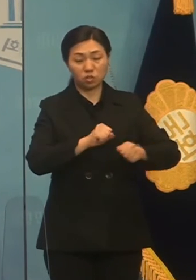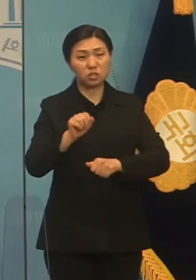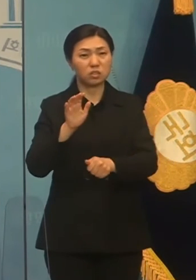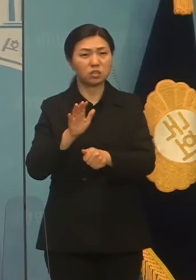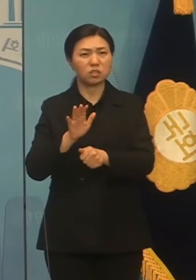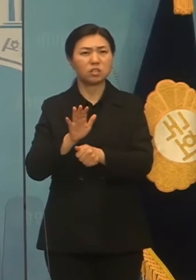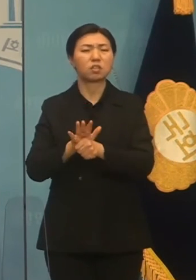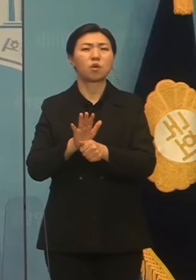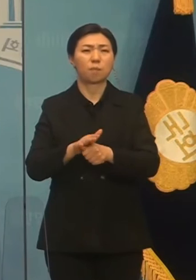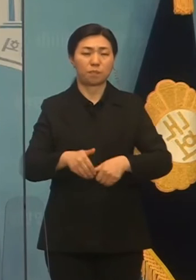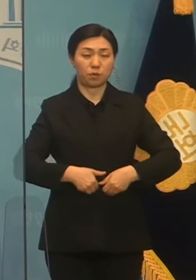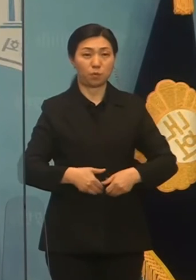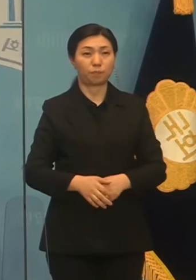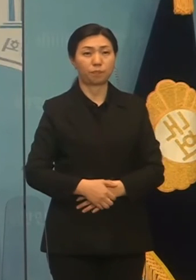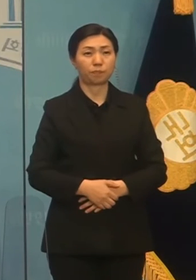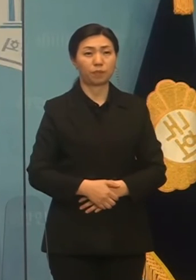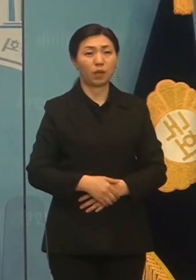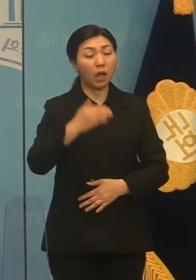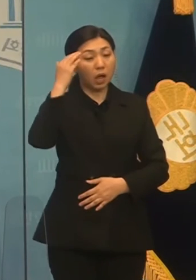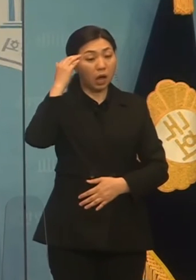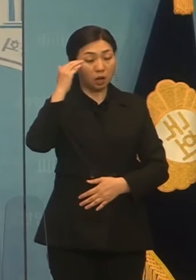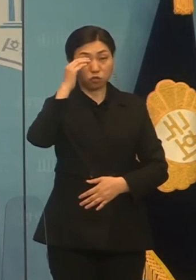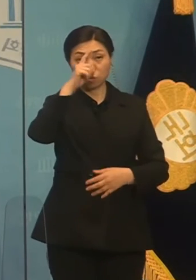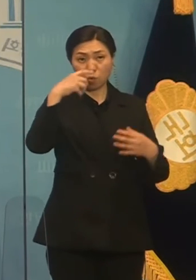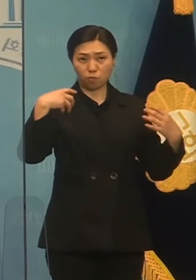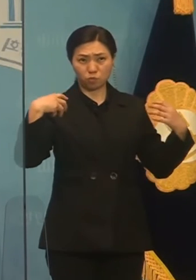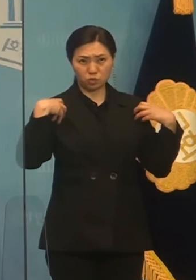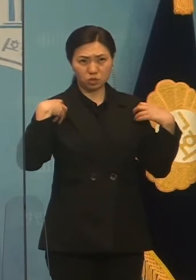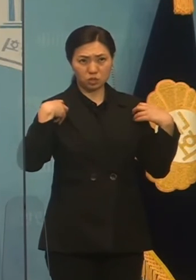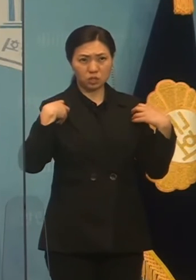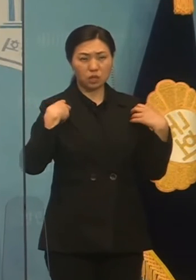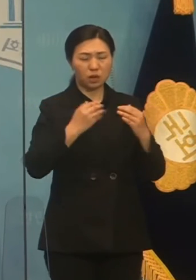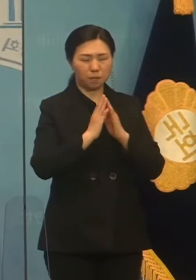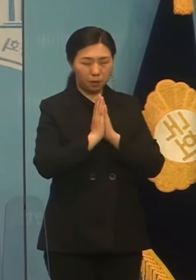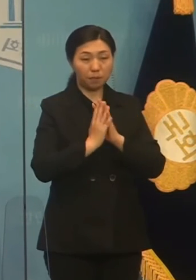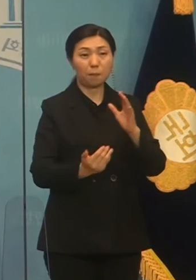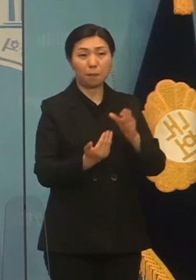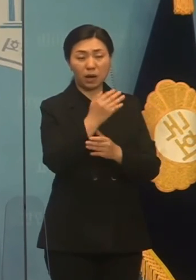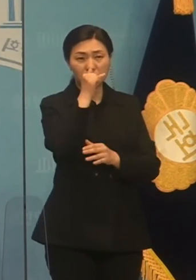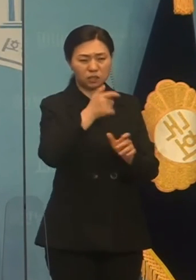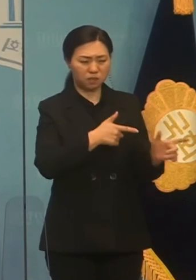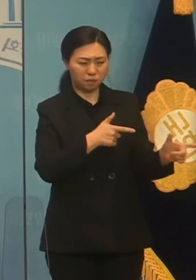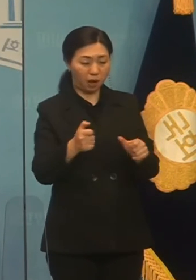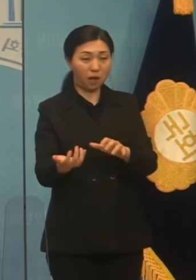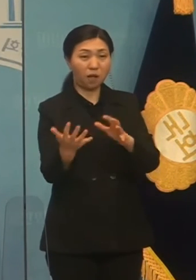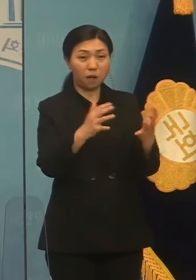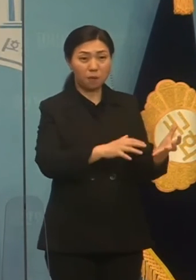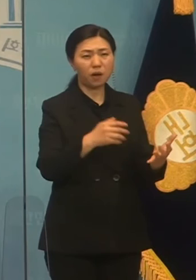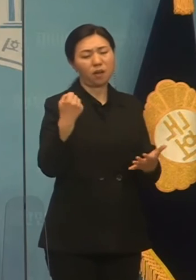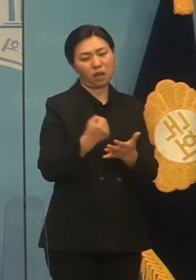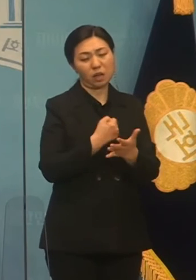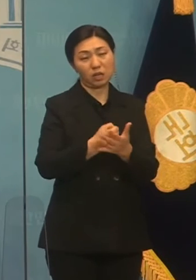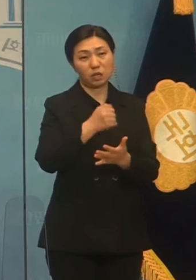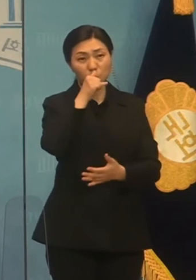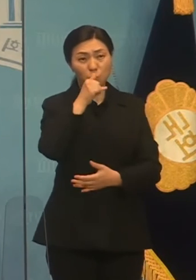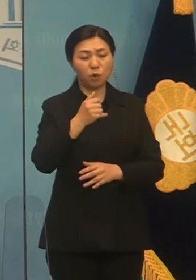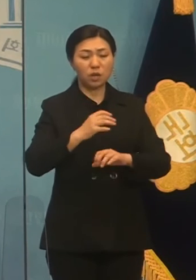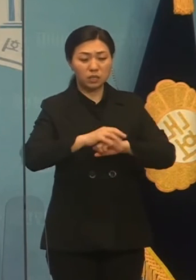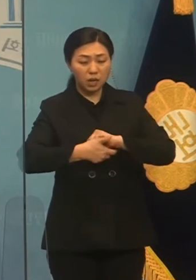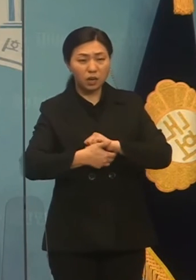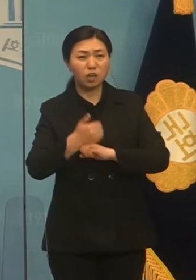우리 국민들은 미얀마에서 벌어지고 있는 학살과의 보통이 공감하며 세계 어느 나라보다 적극적으로 응대하고 있습니다.